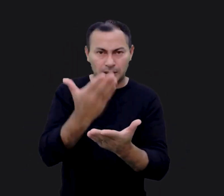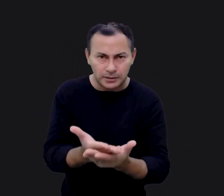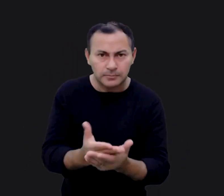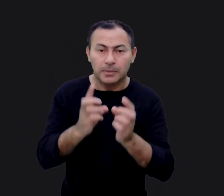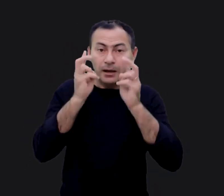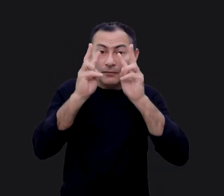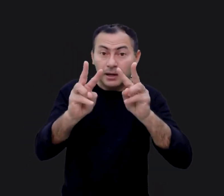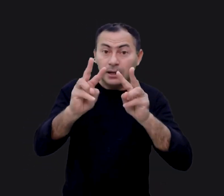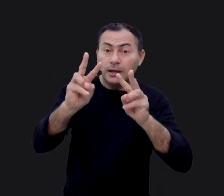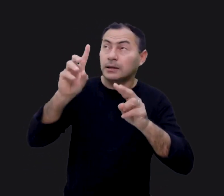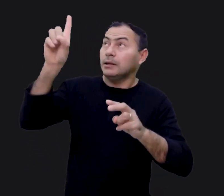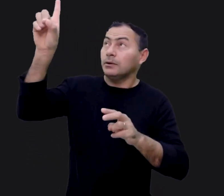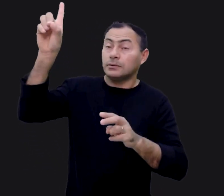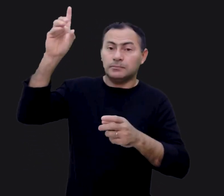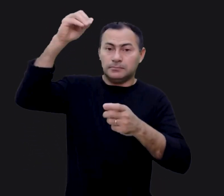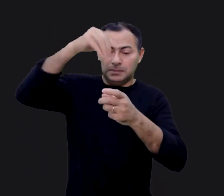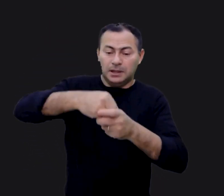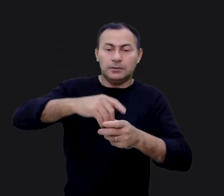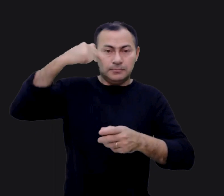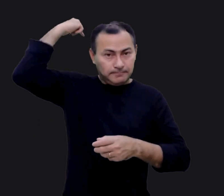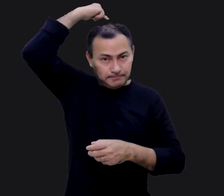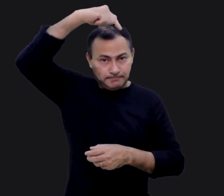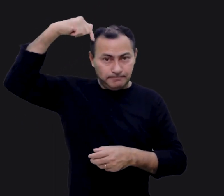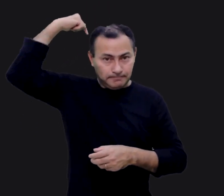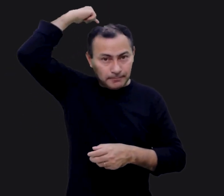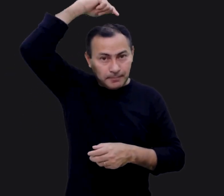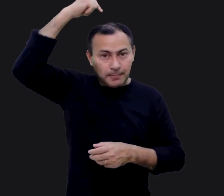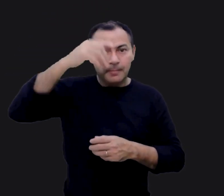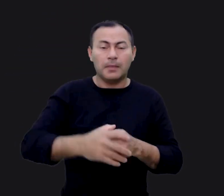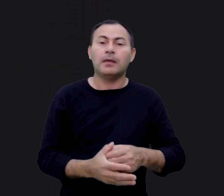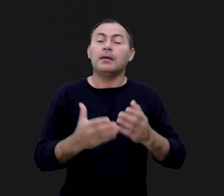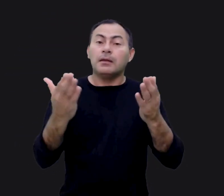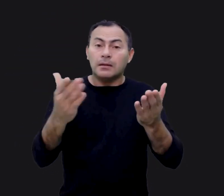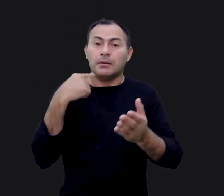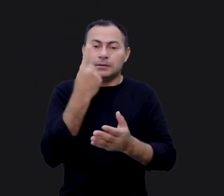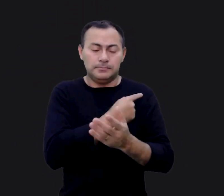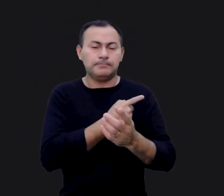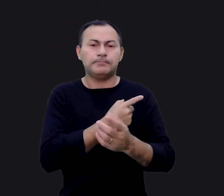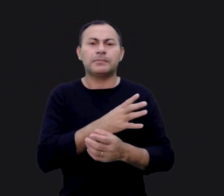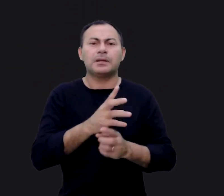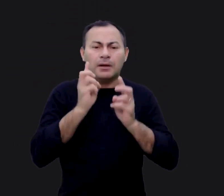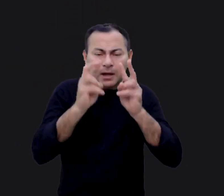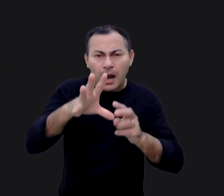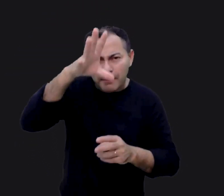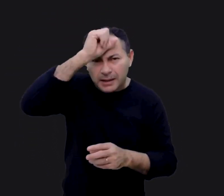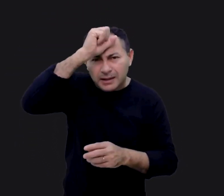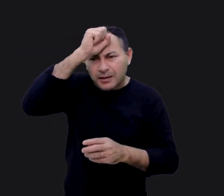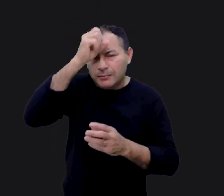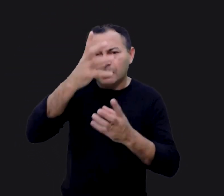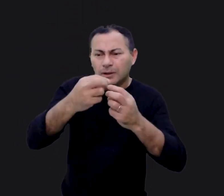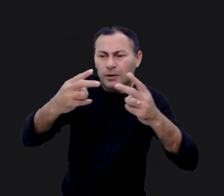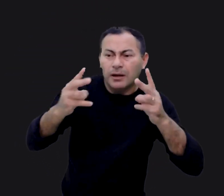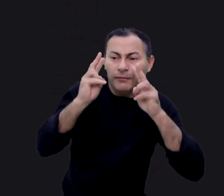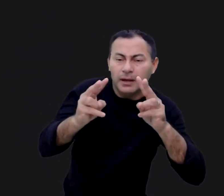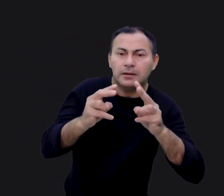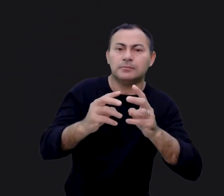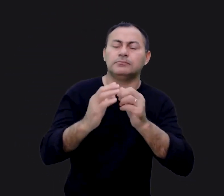que podemos ver Deus dentro do santo dos santos. E se formos, descobriremos que existem muitas aplicações